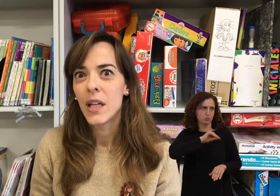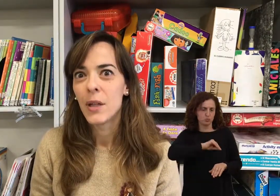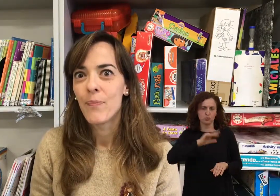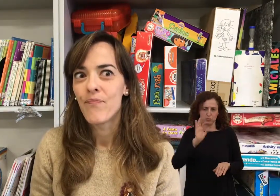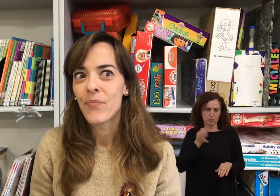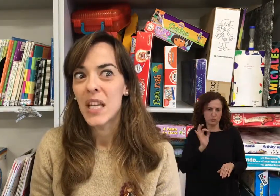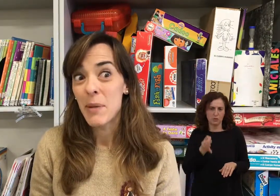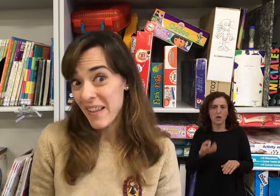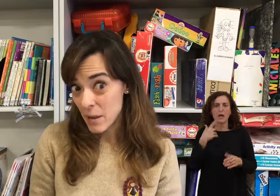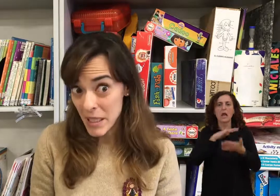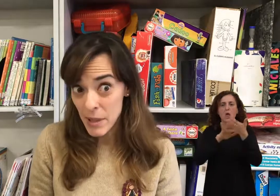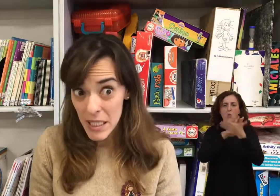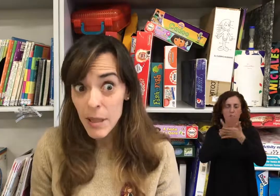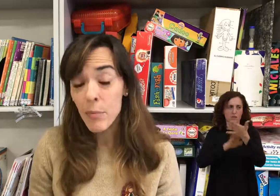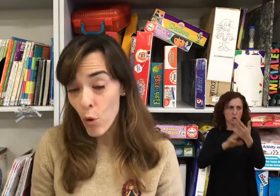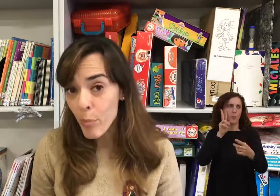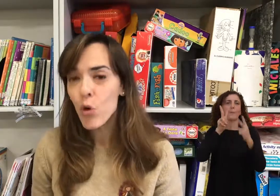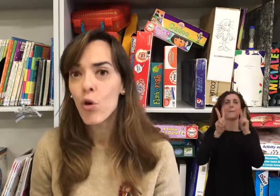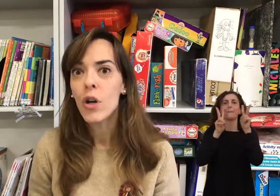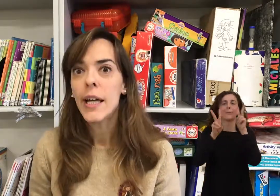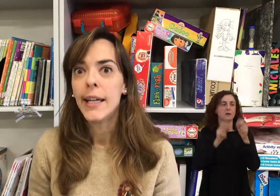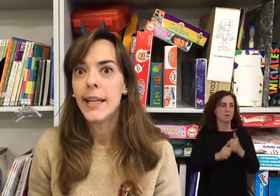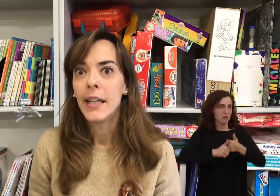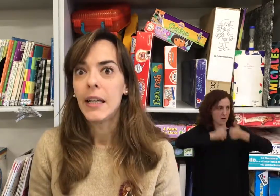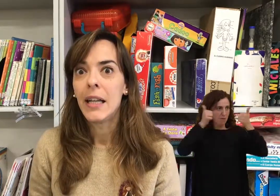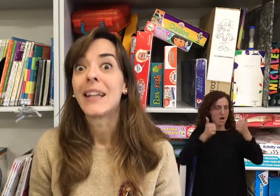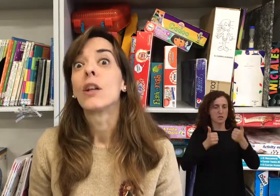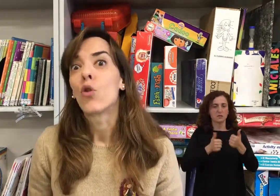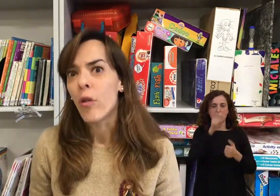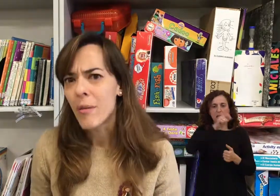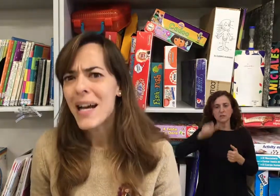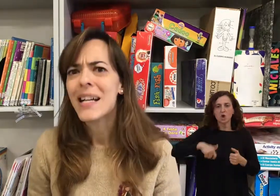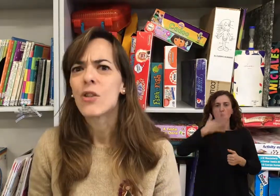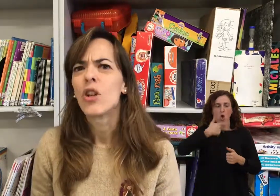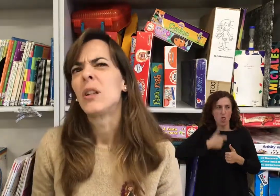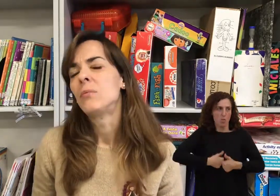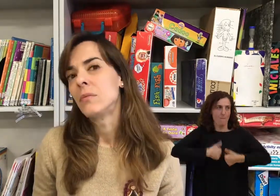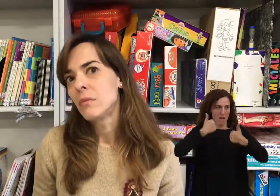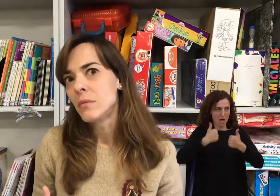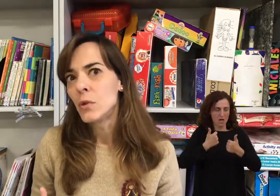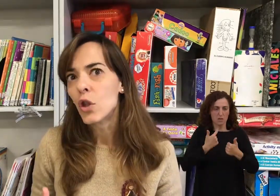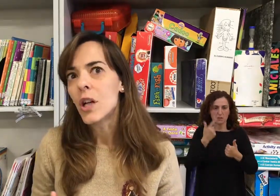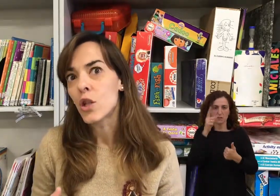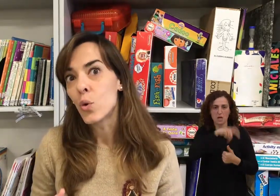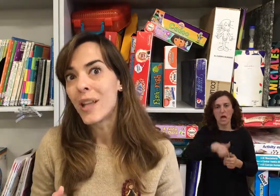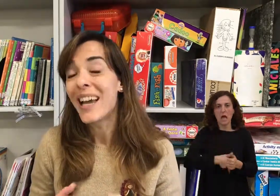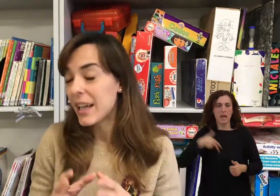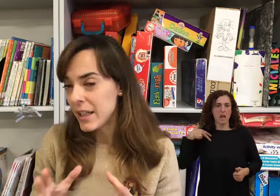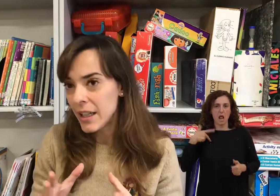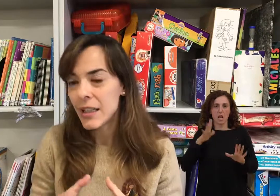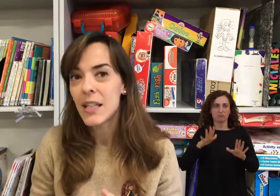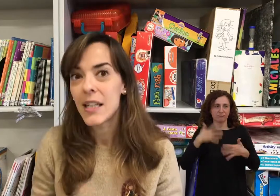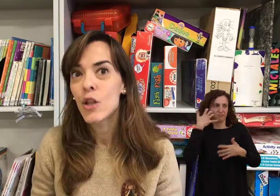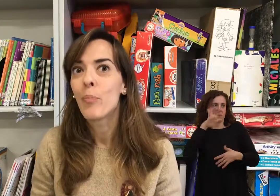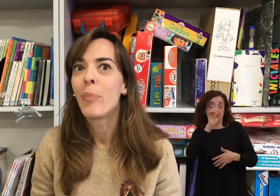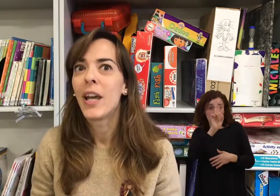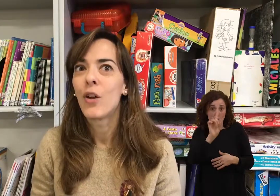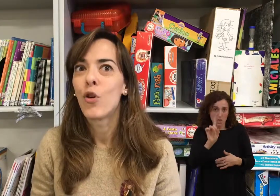es verdad que es más visible, poco a poco, la gente lo conoce más, no le resulta en general tan extraño, pero